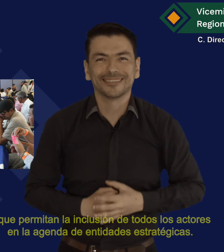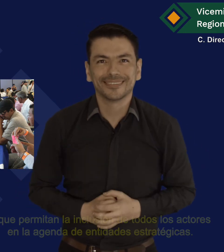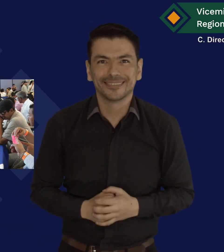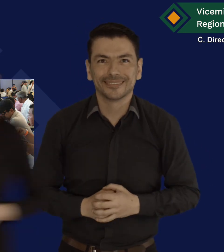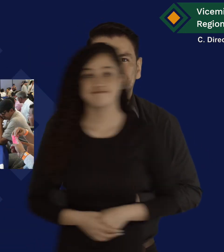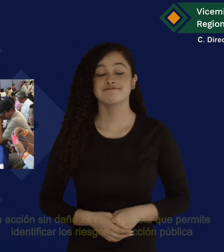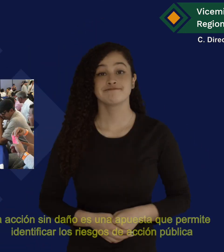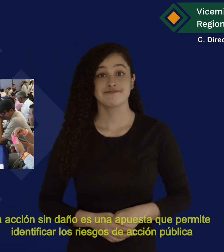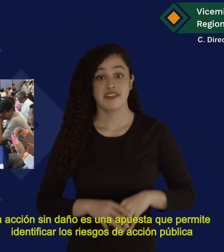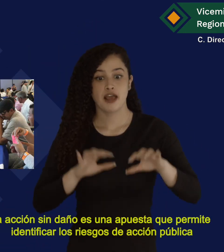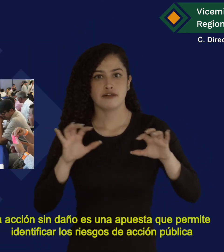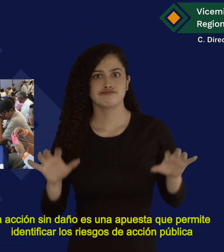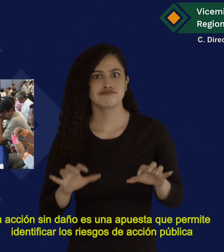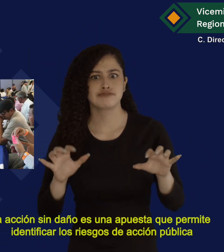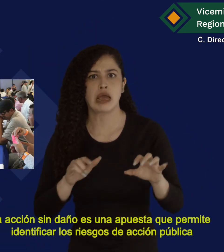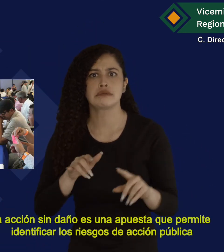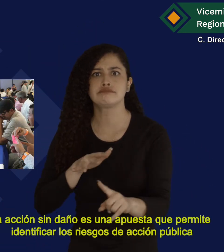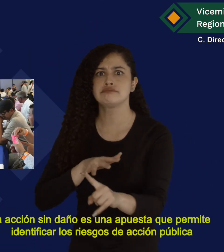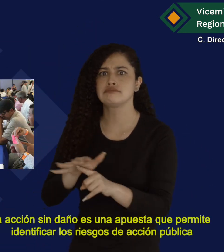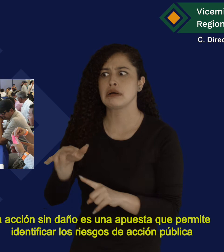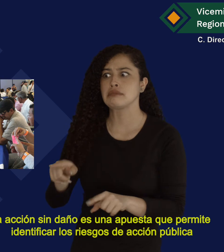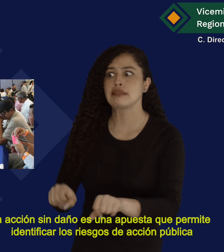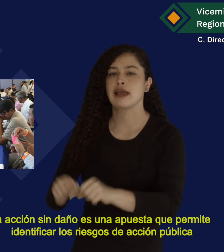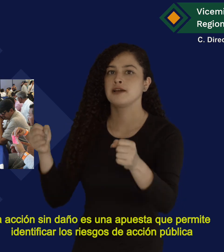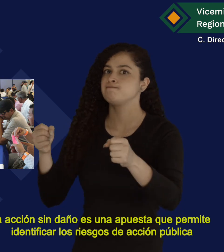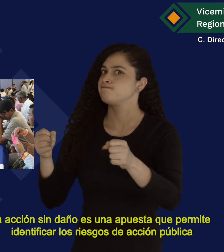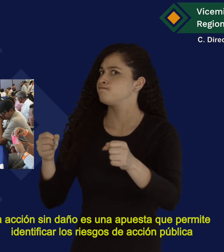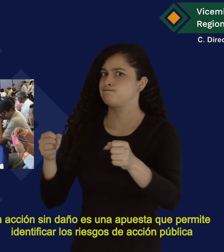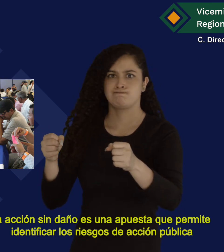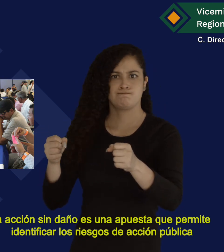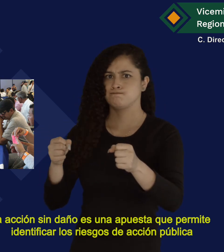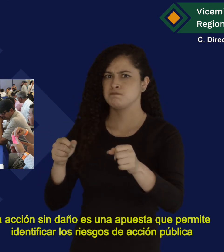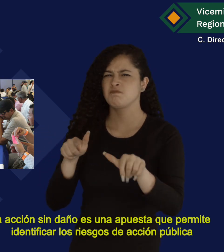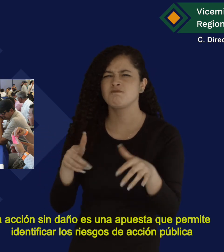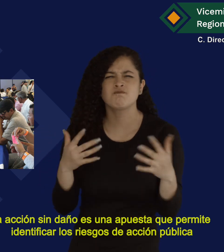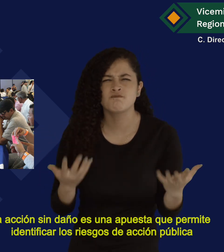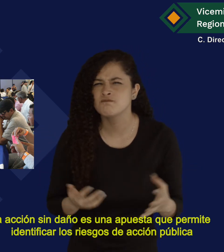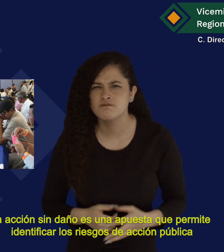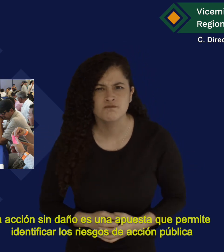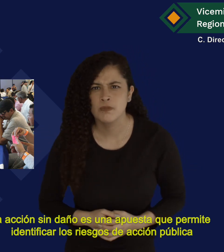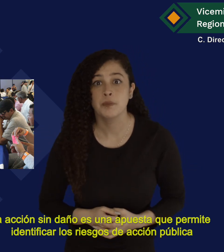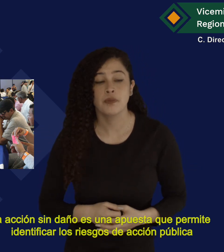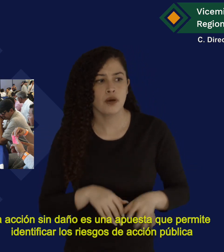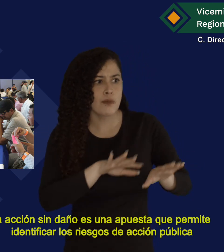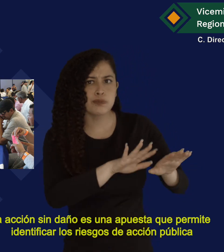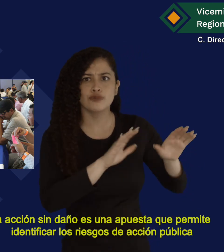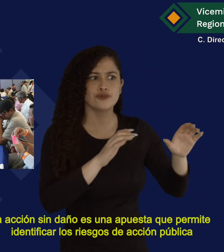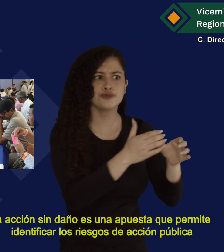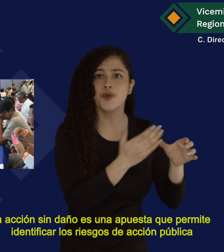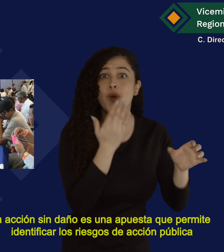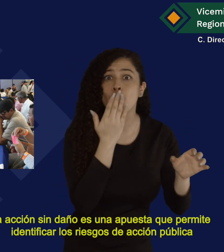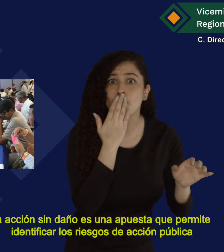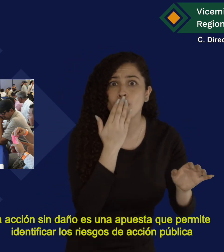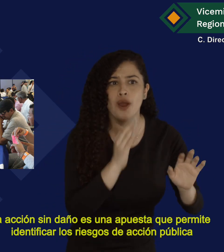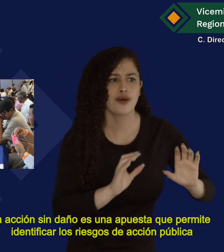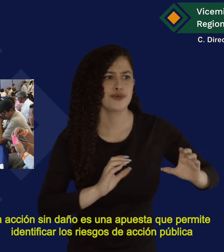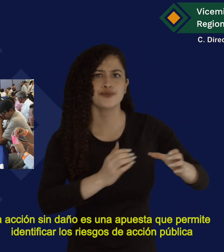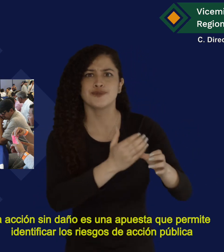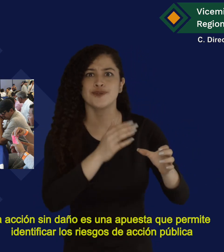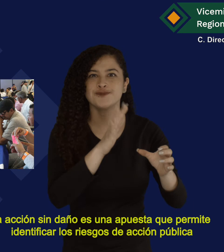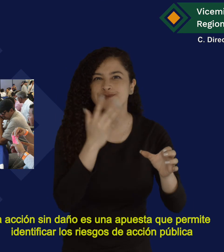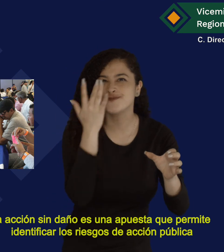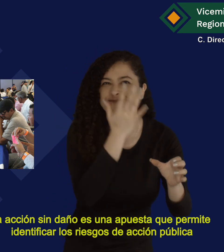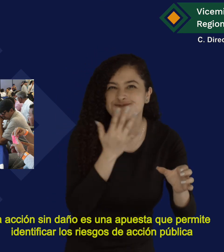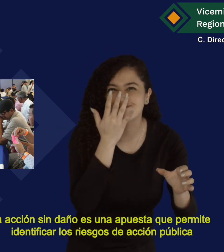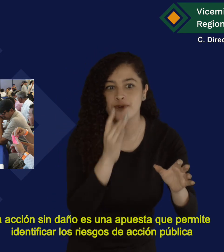La acción sin daño es una apuesta que permite identificar los